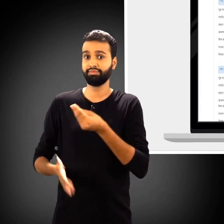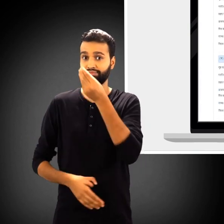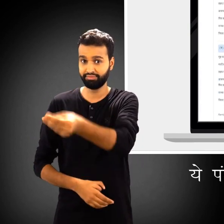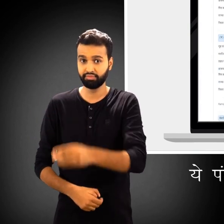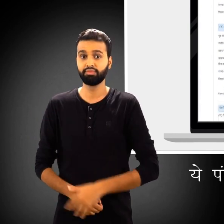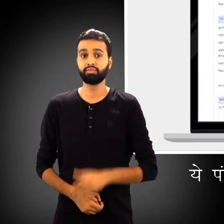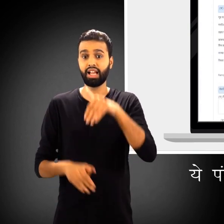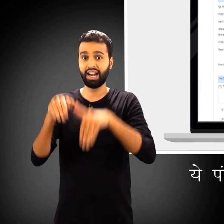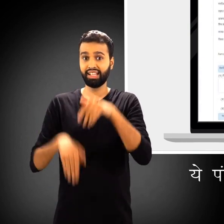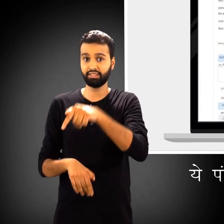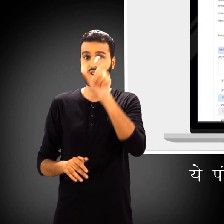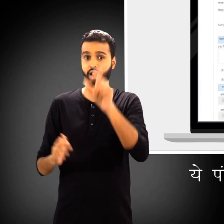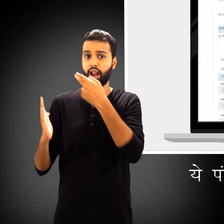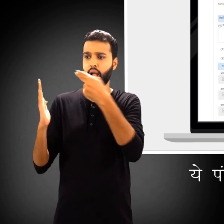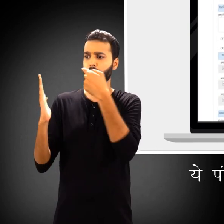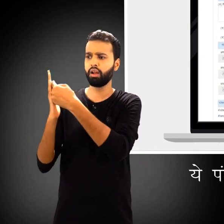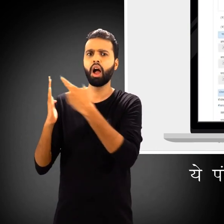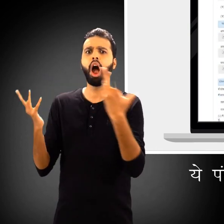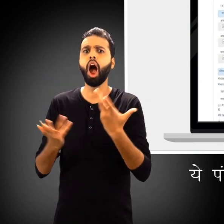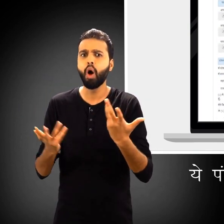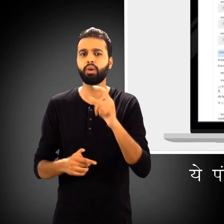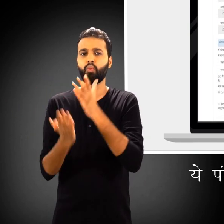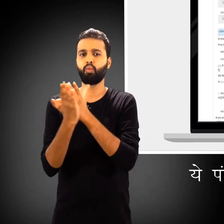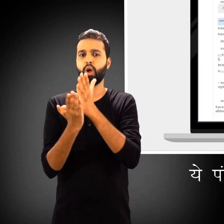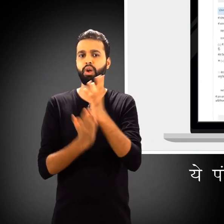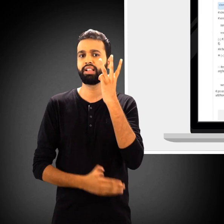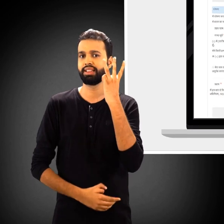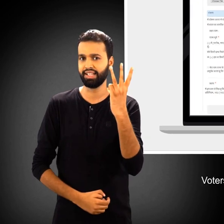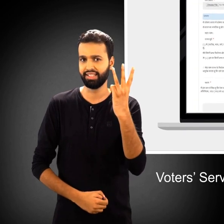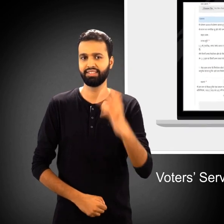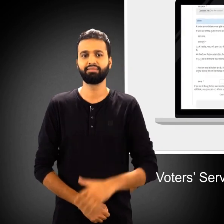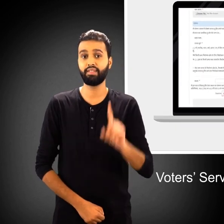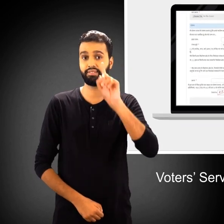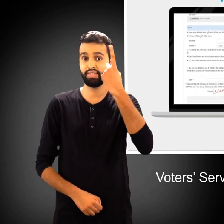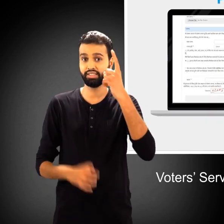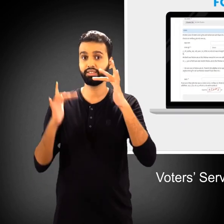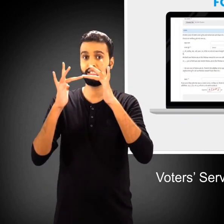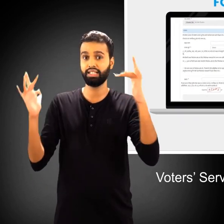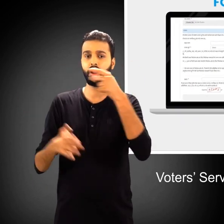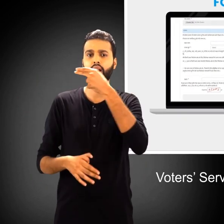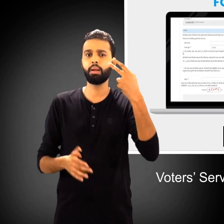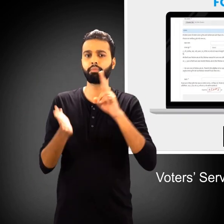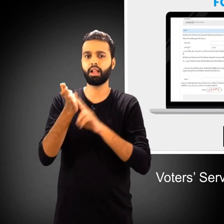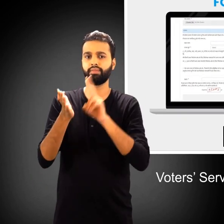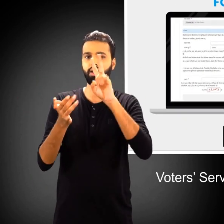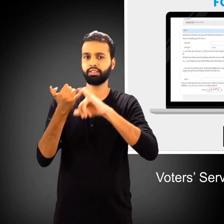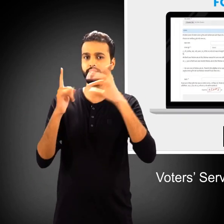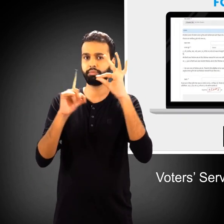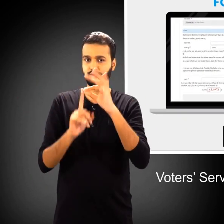करें ये पंजीकरन आप तीन तरीकों से कर सकते हैं वोटर सर्विस पोटल की वेबसाइट www